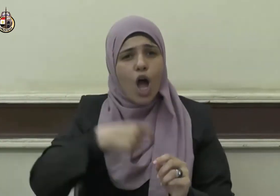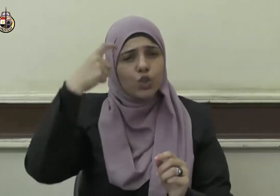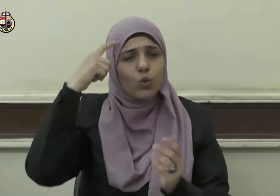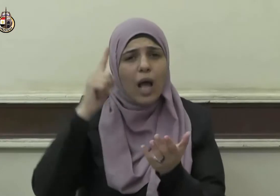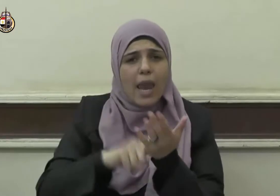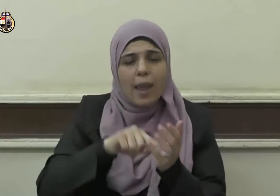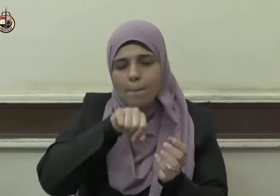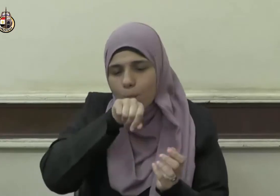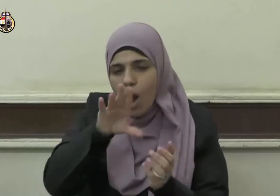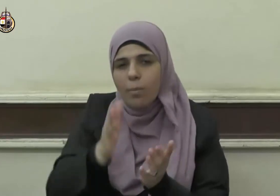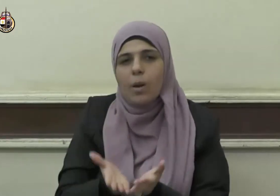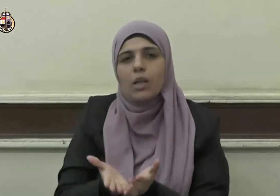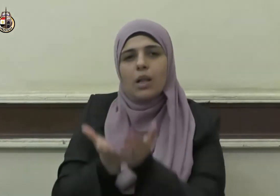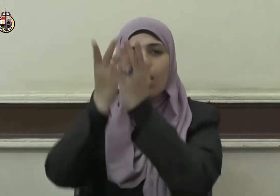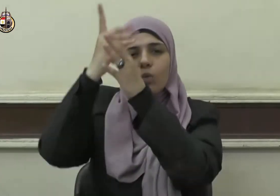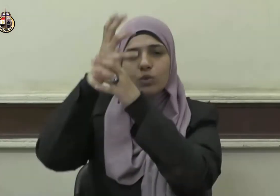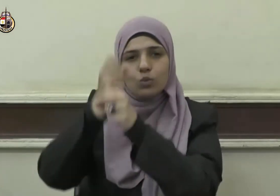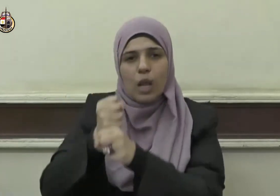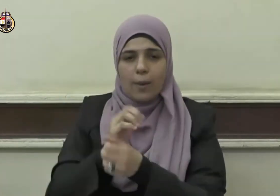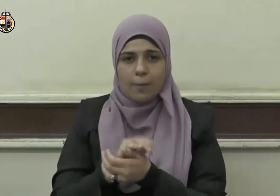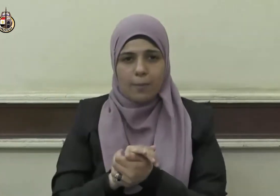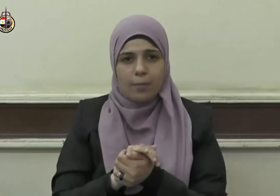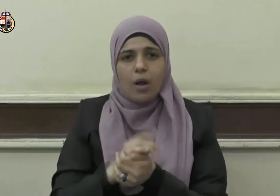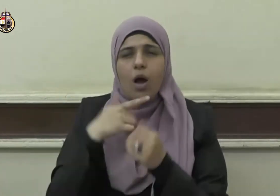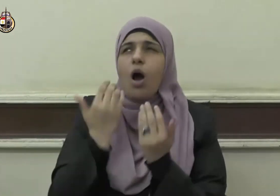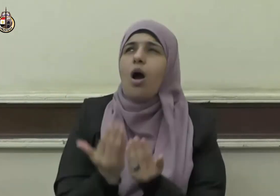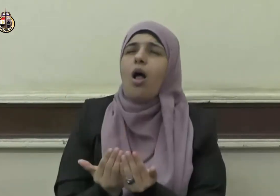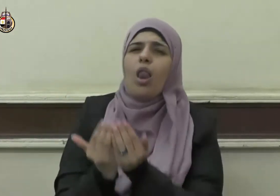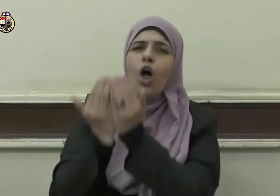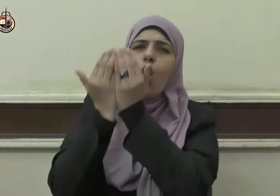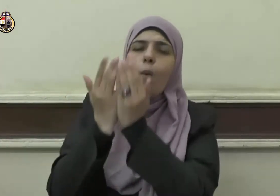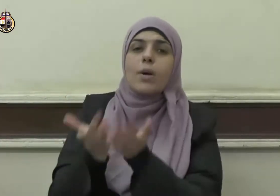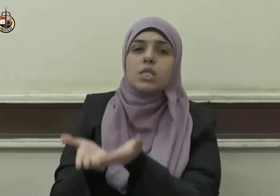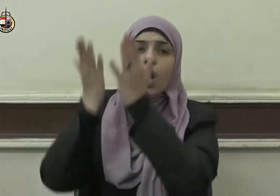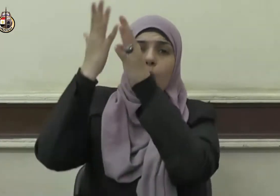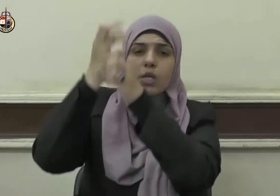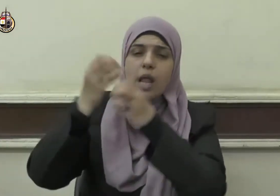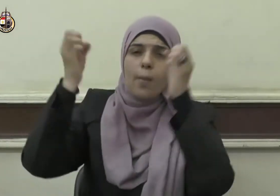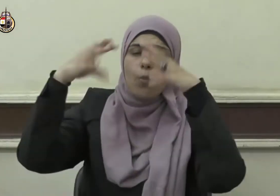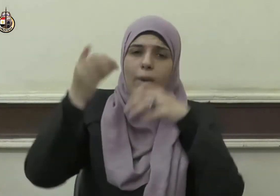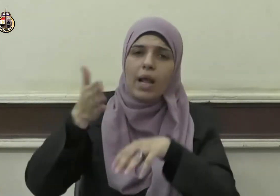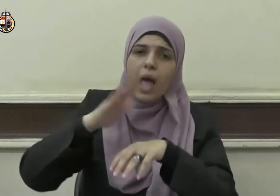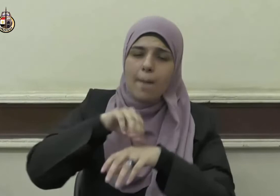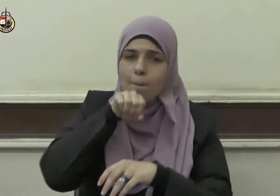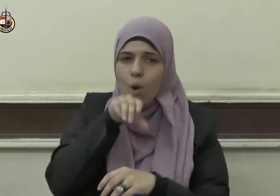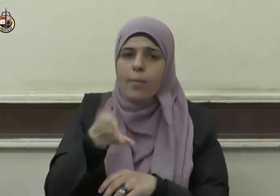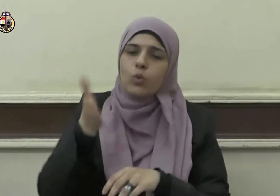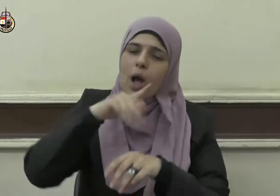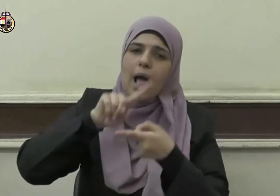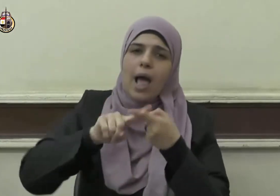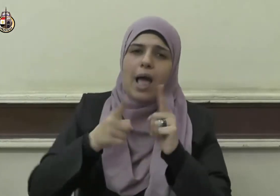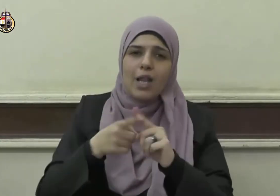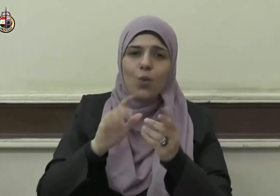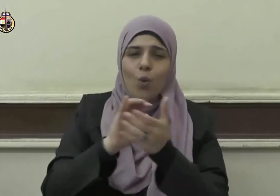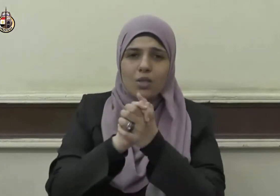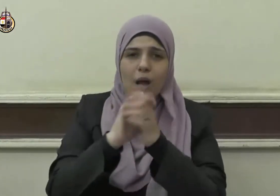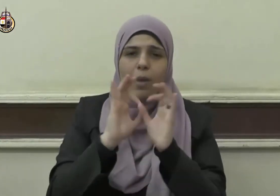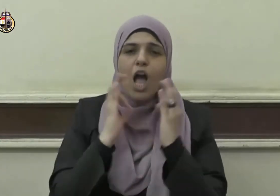ونبينا محمدًا عبده ورسوله اللهم صلِّ وسلِّ مبارك عليه وعلى آله وصحبه أجمعين